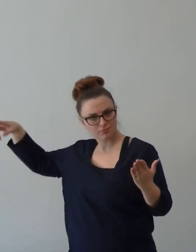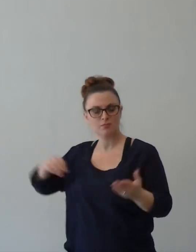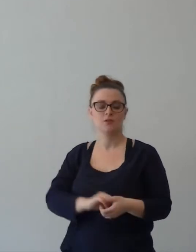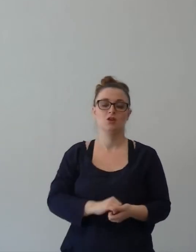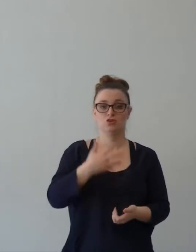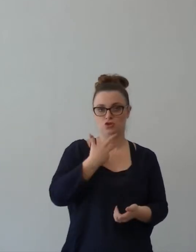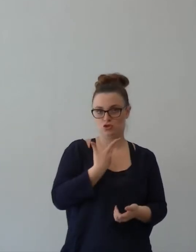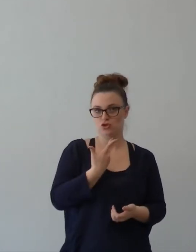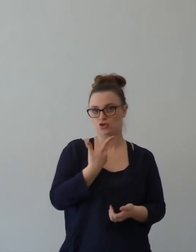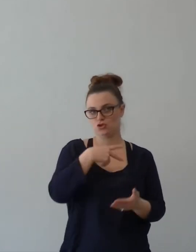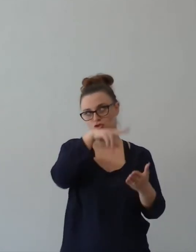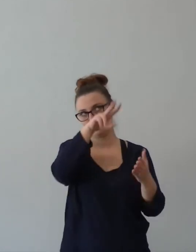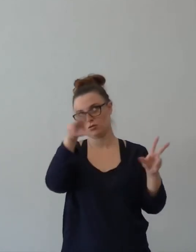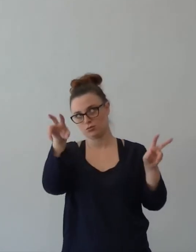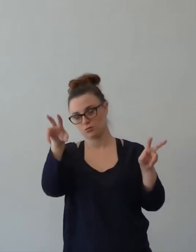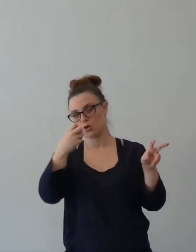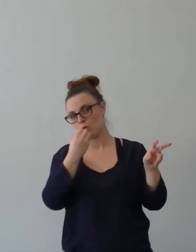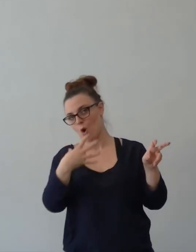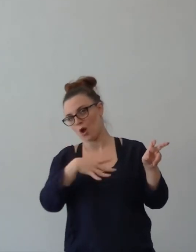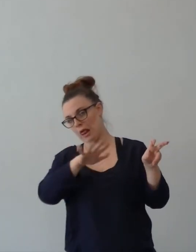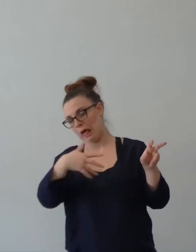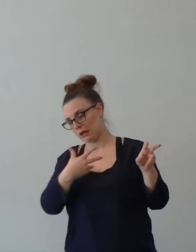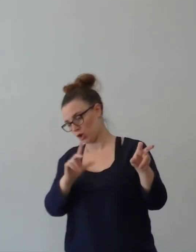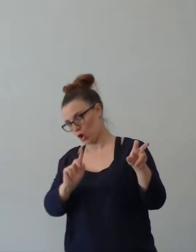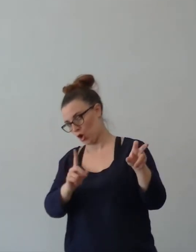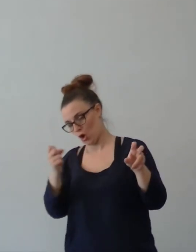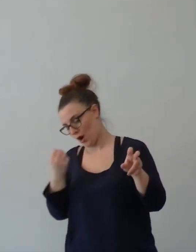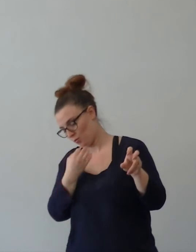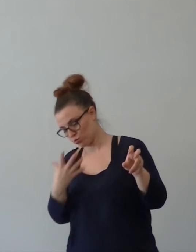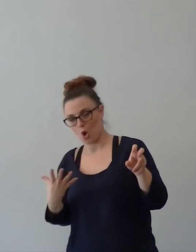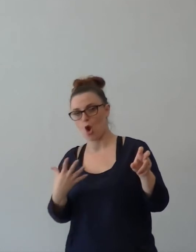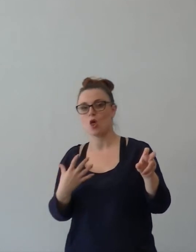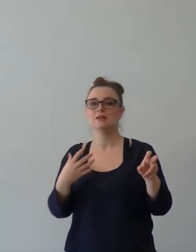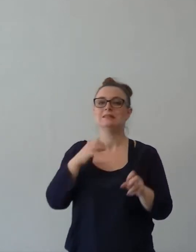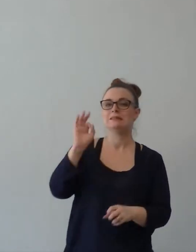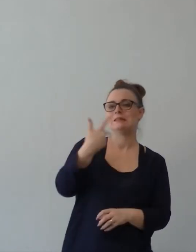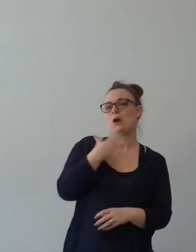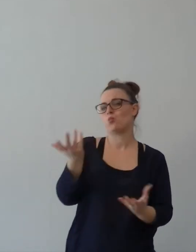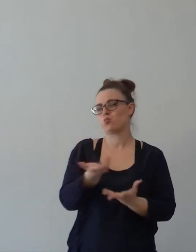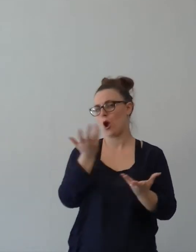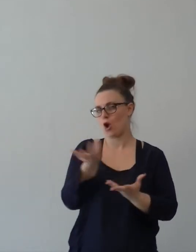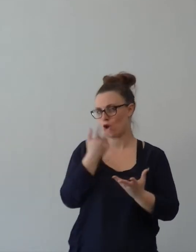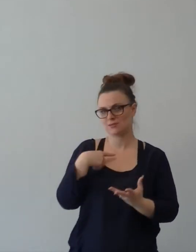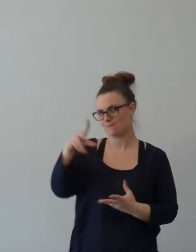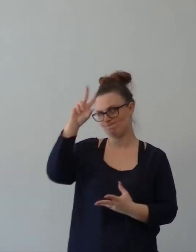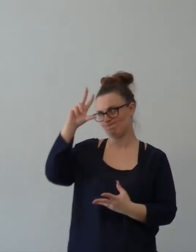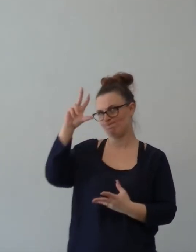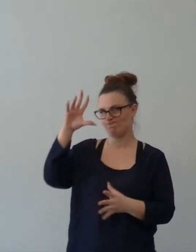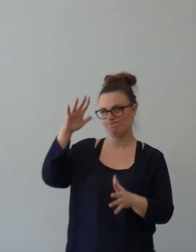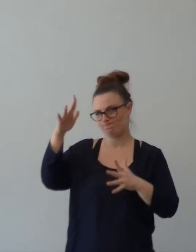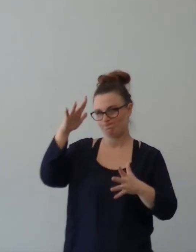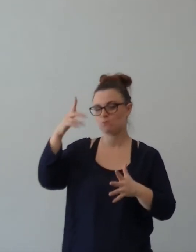cattività, per cui casomai c'è qualche cosa che non vi suona molto bene e venite da noi e